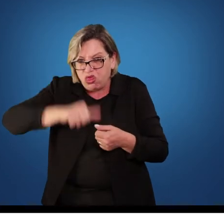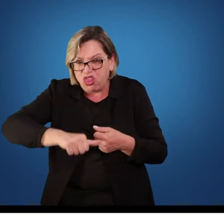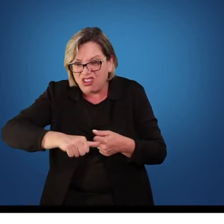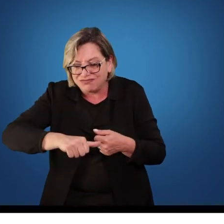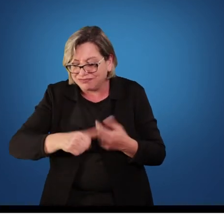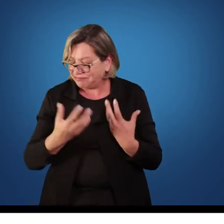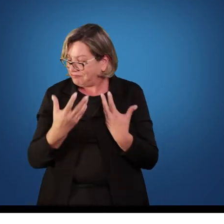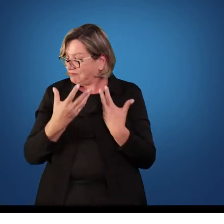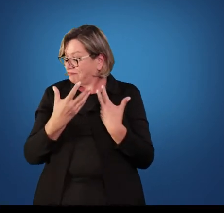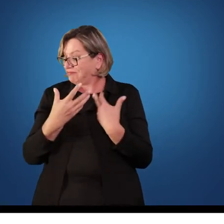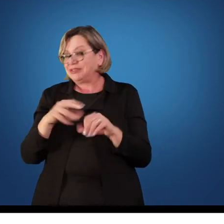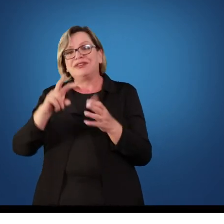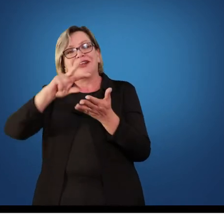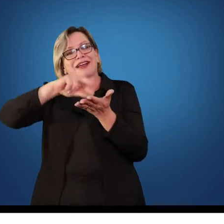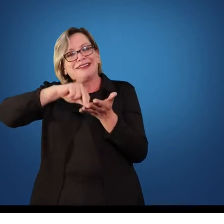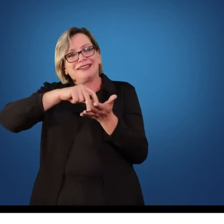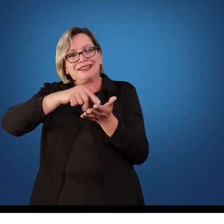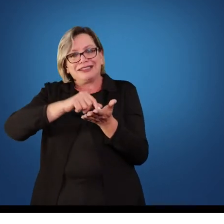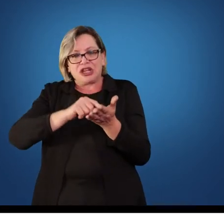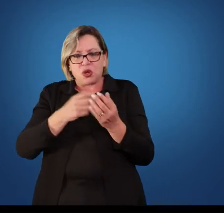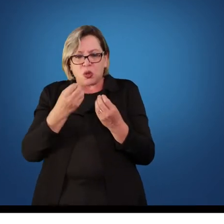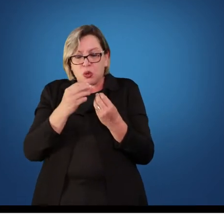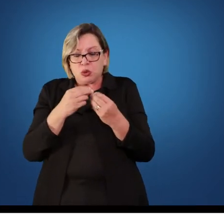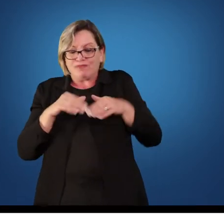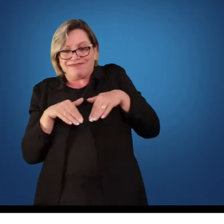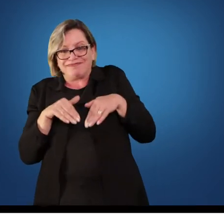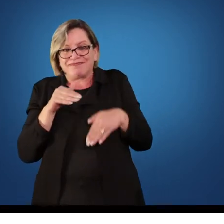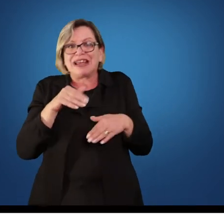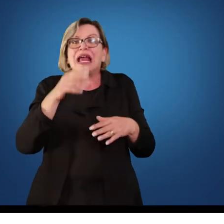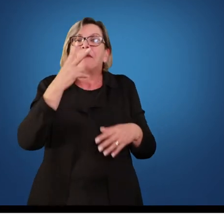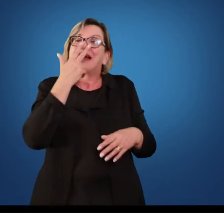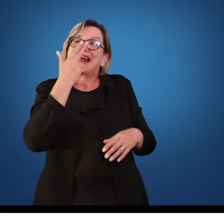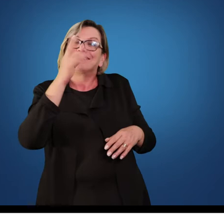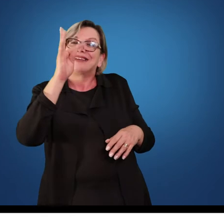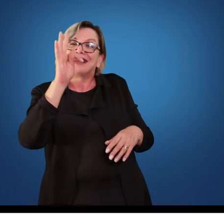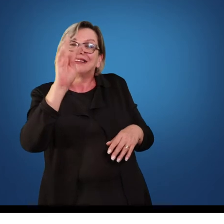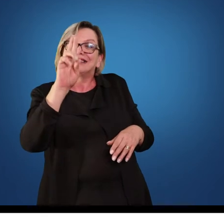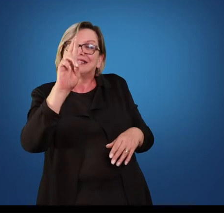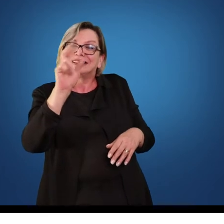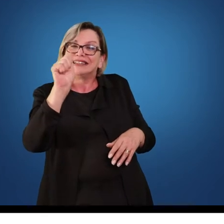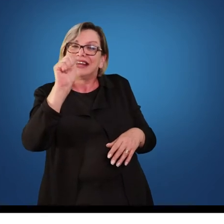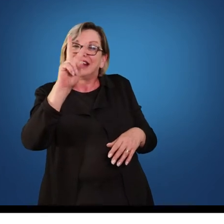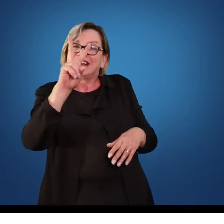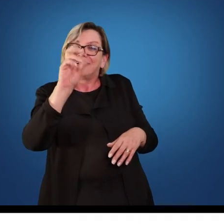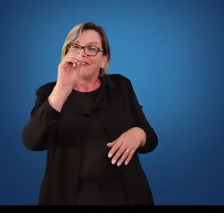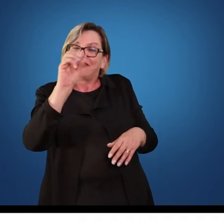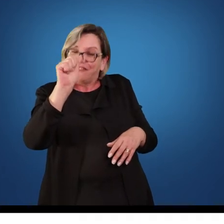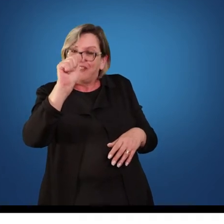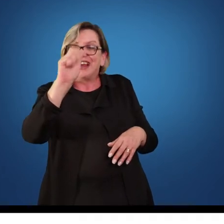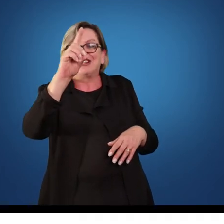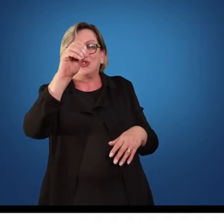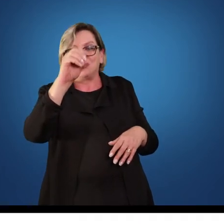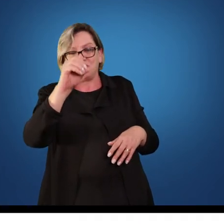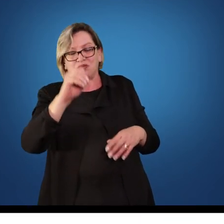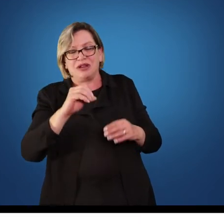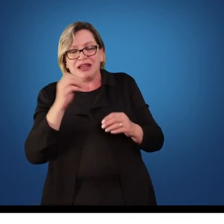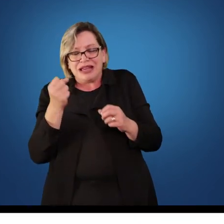dança, ou ele vai fazer de uma maneira muito travada. Se ele tem uma lembrança positiva da dança, ele vai fazer com muita